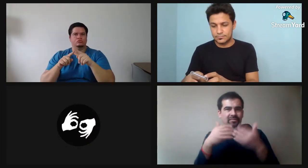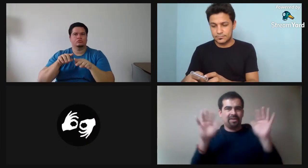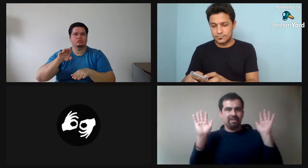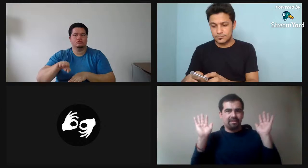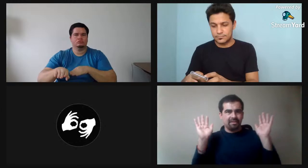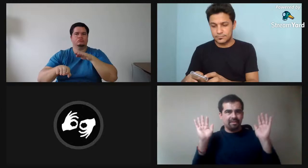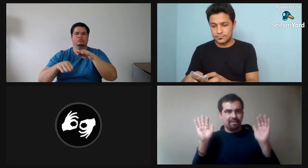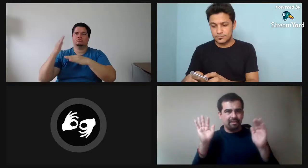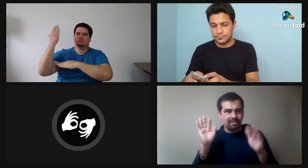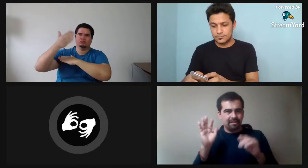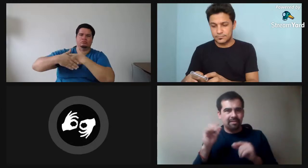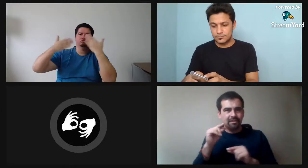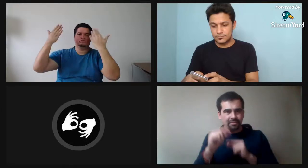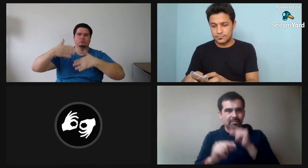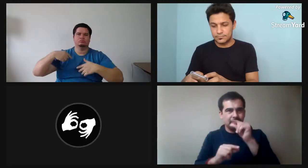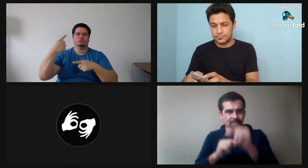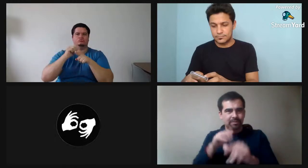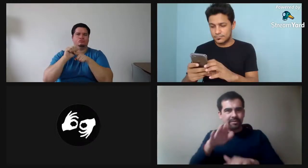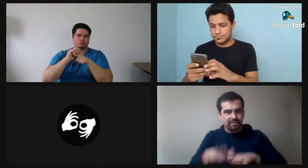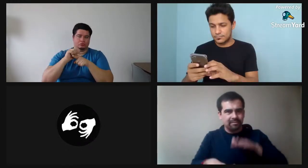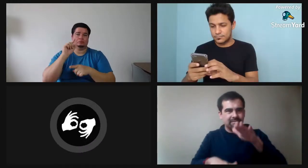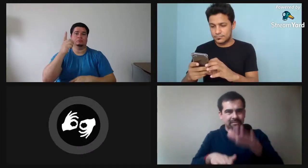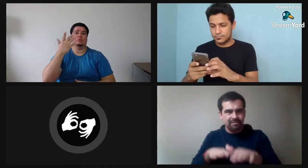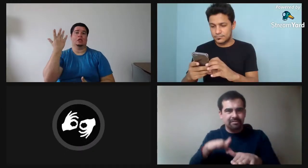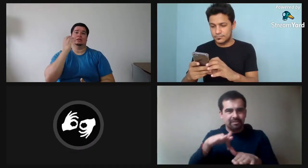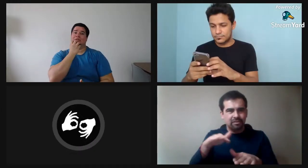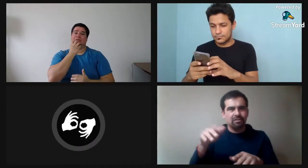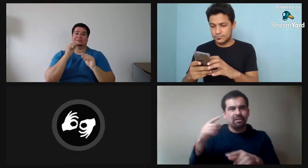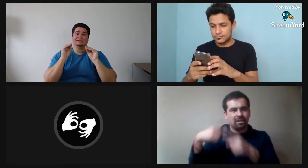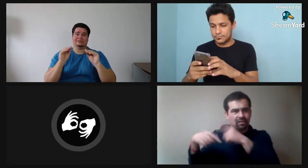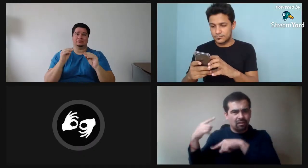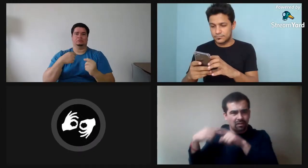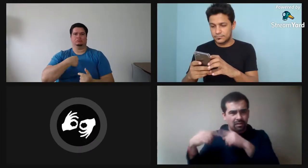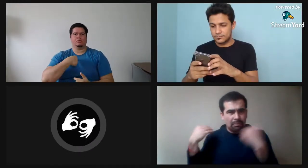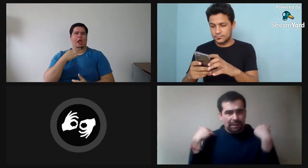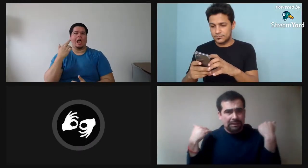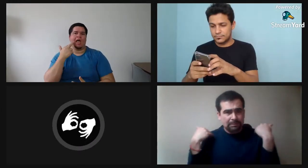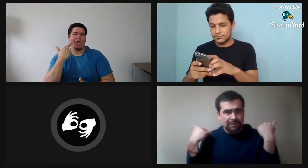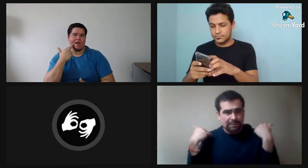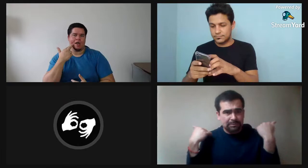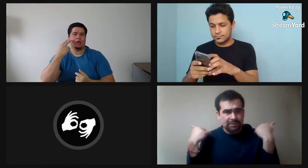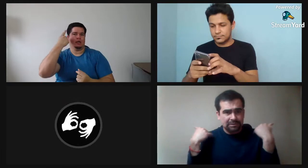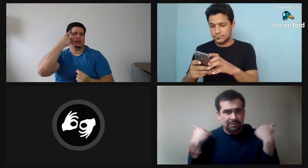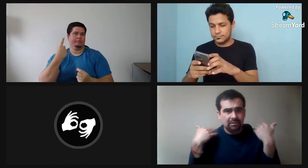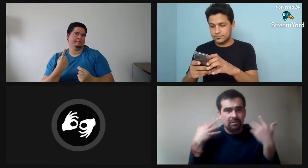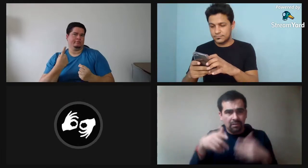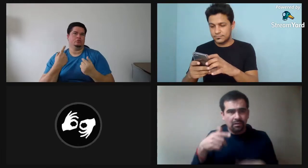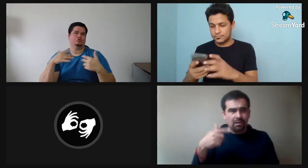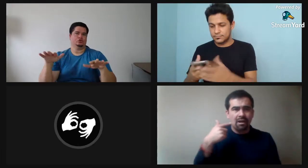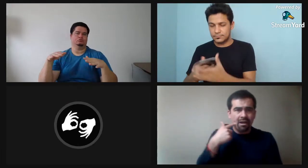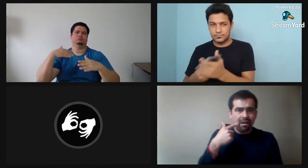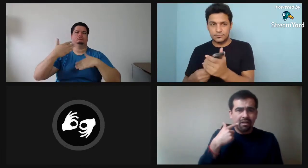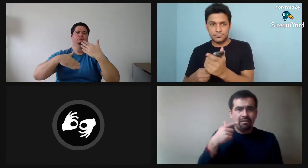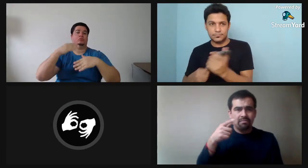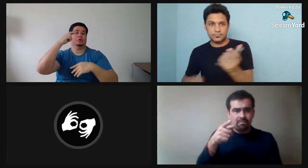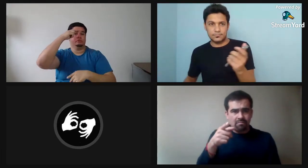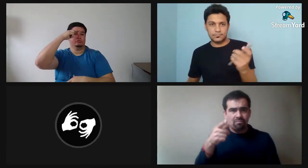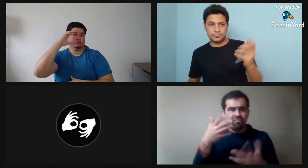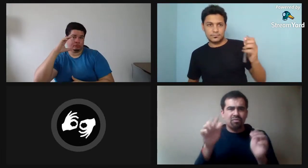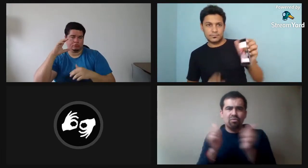Ya, esto no surgió una vez y luego se ha masificado de manera rápida, sino que de a